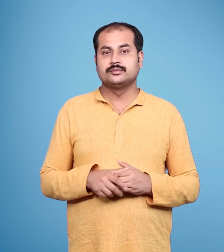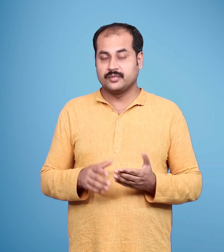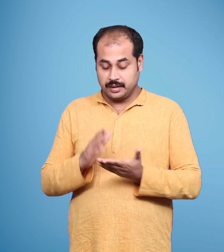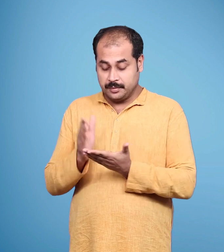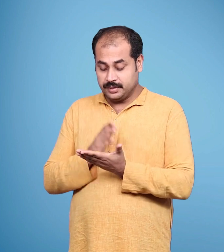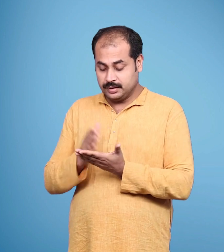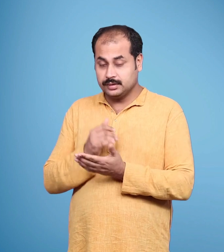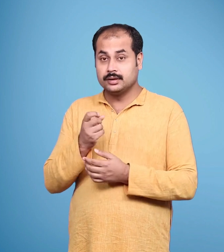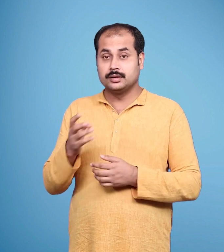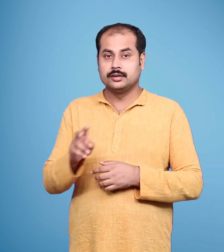प्रिष्ट 28